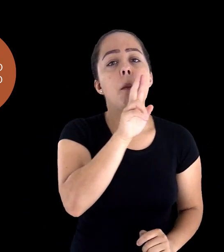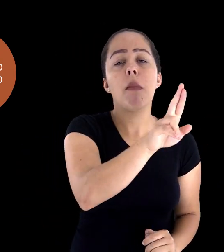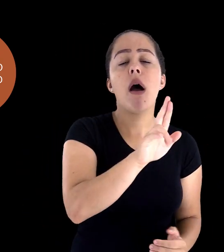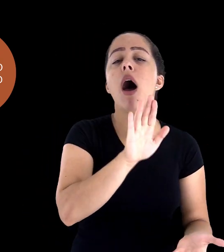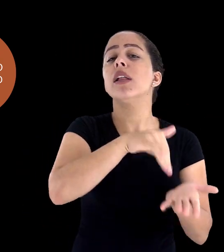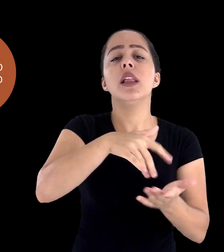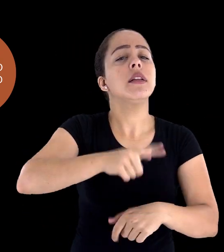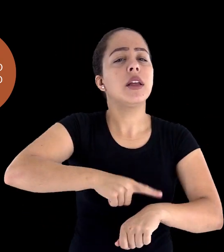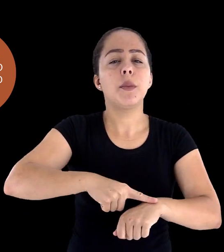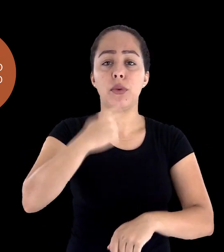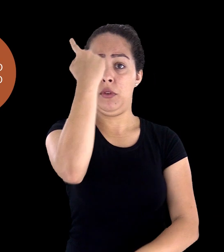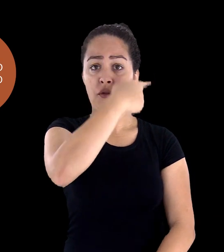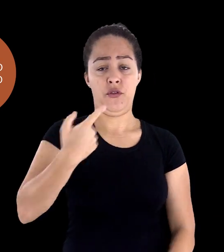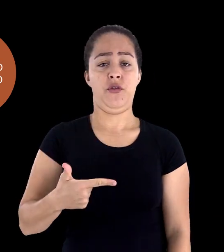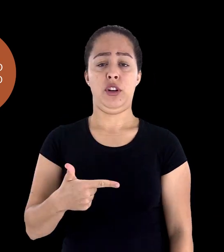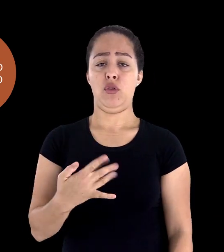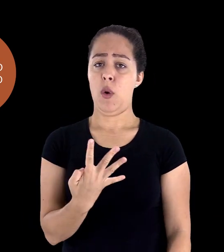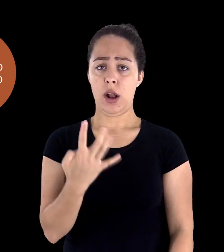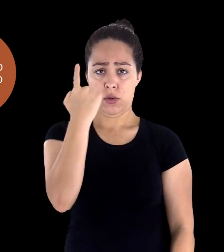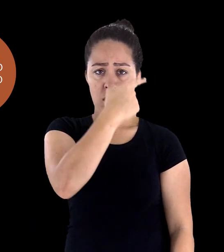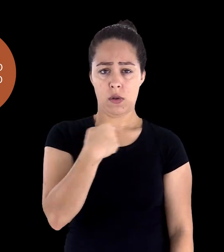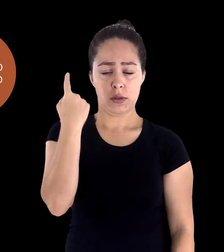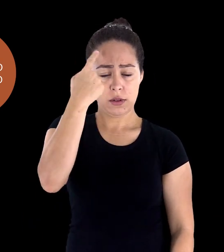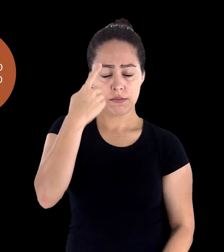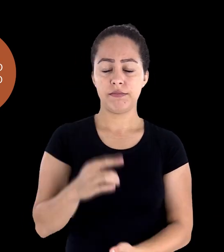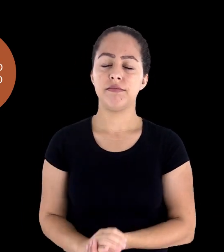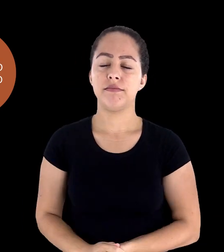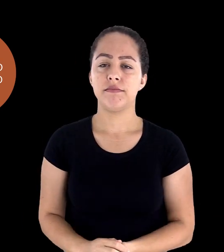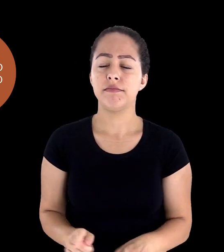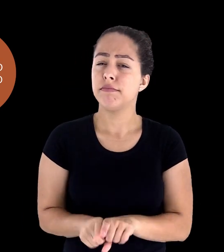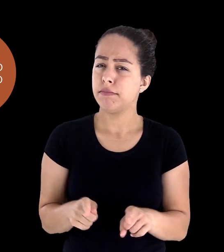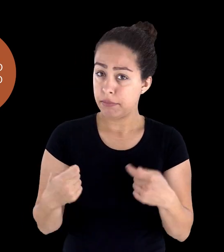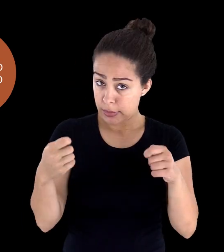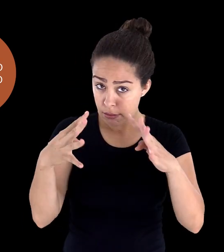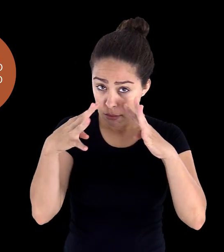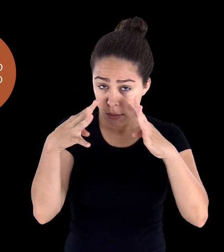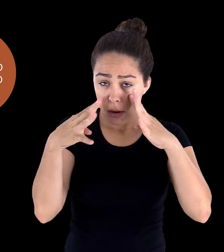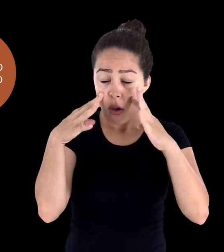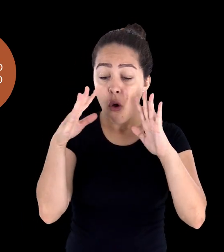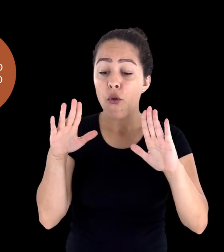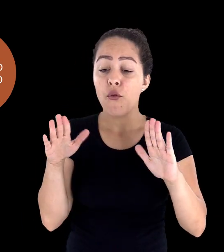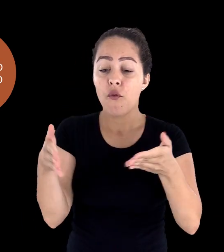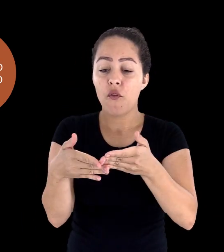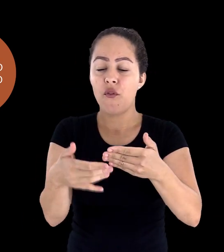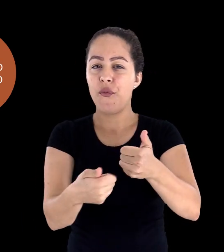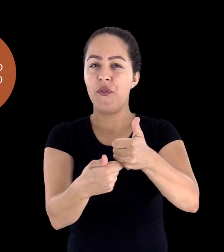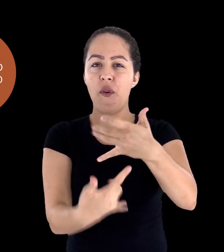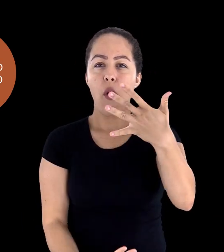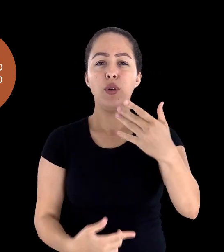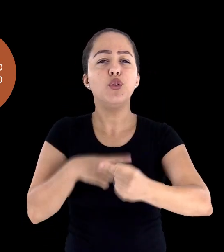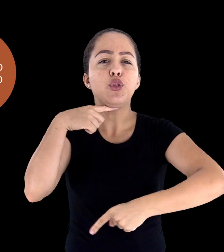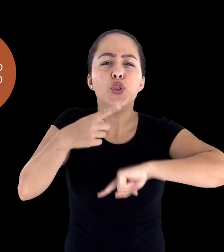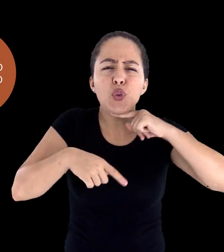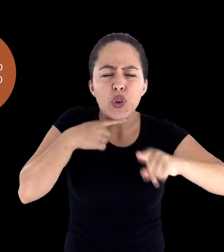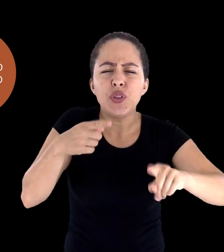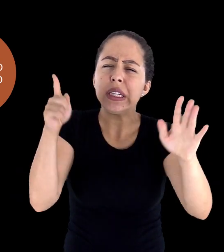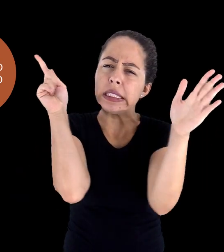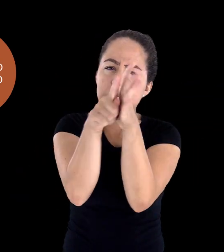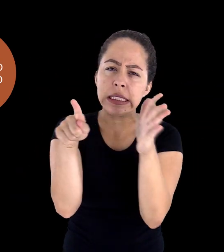feriados, obviamente, o regime de trabalho. Ter atenção ao fórum de dúvidas, às mensagens, agilidade na resposta.